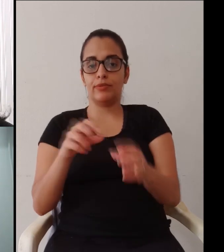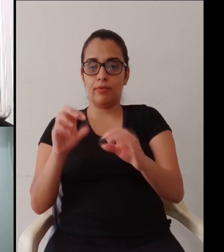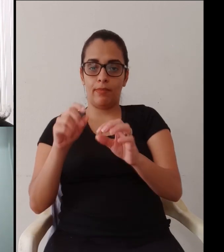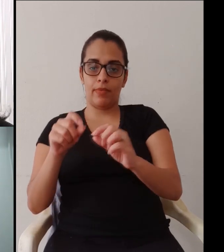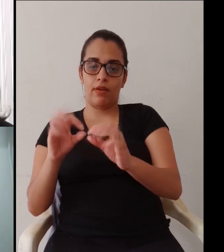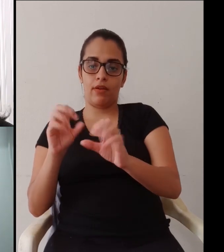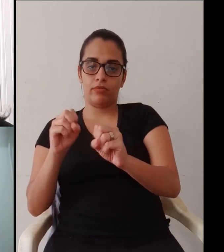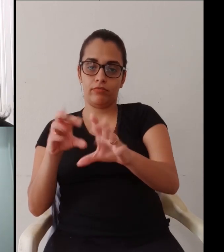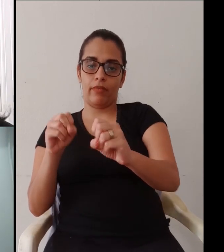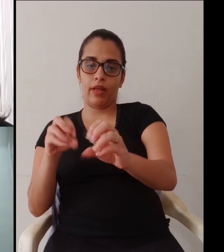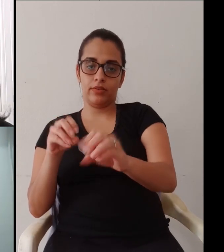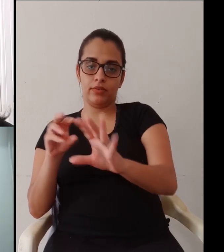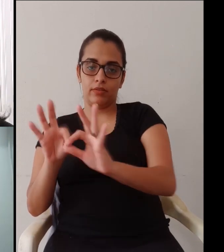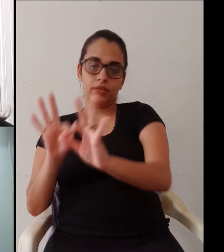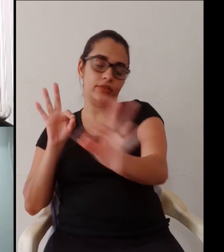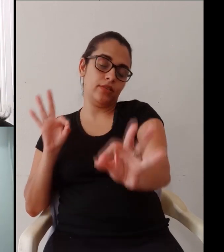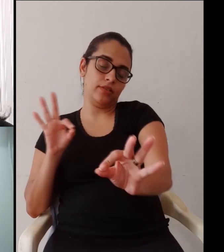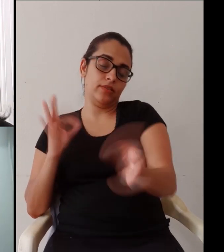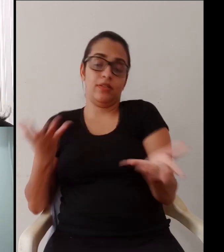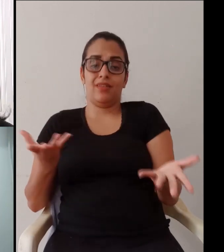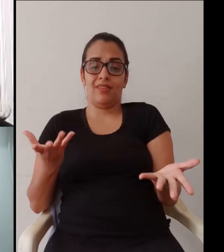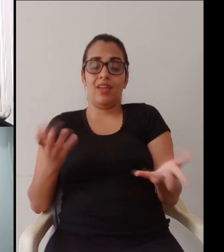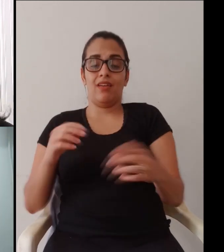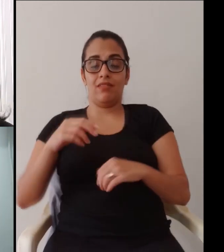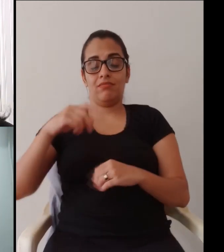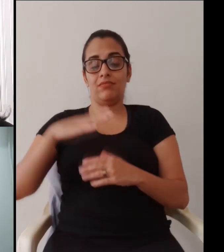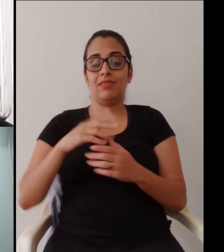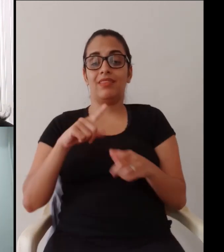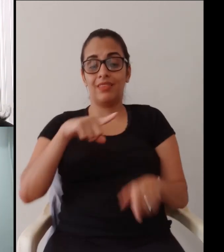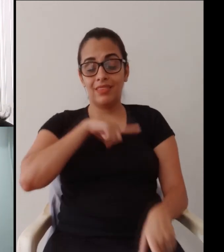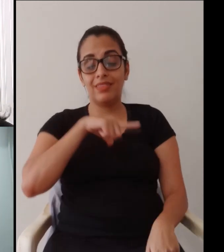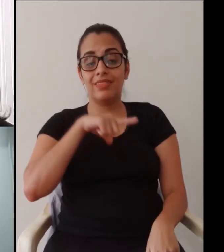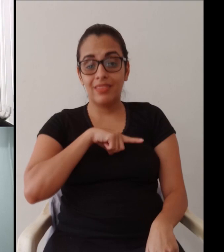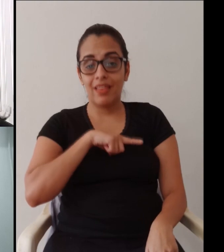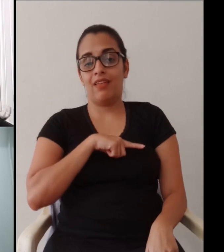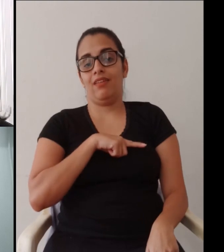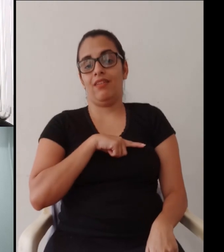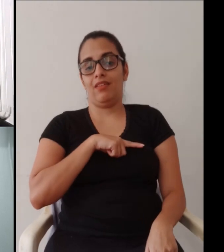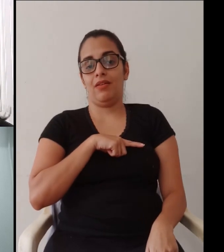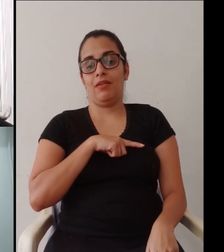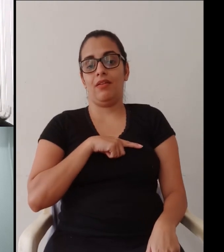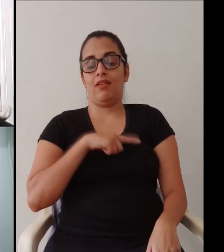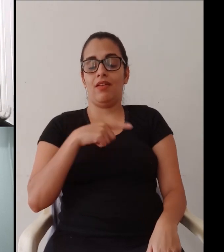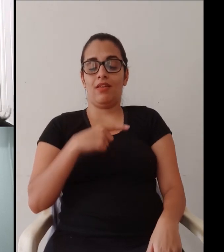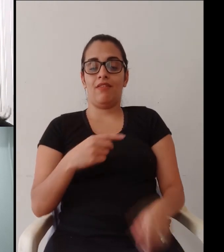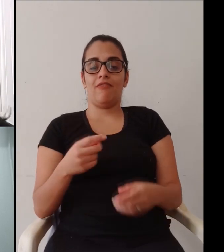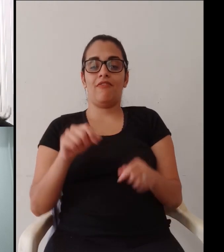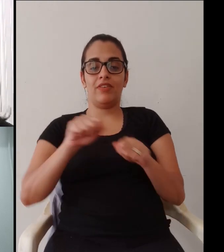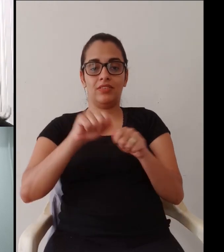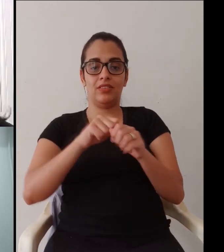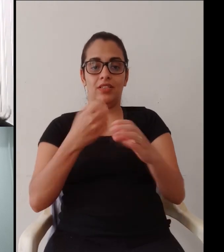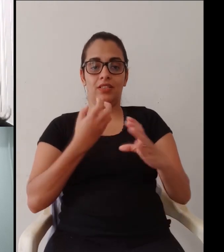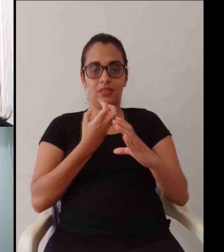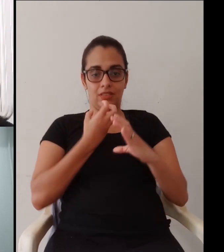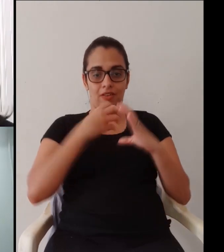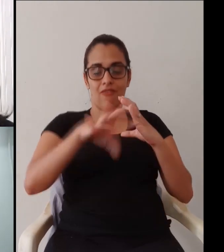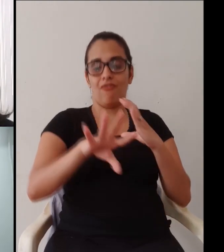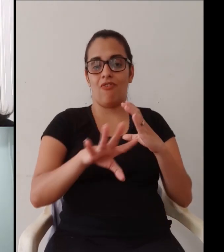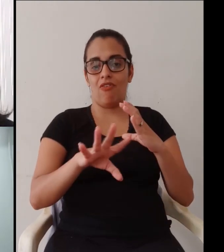modalidade presencial e copiar isso tudo e colocar à disposição dos nossos alunos. É muito mais do que isso, né? E eu